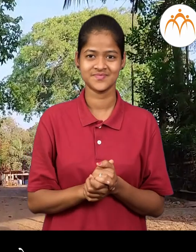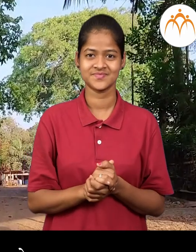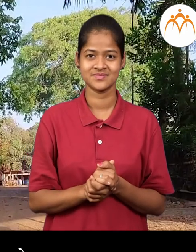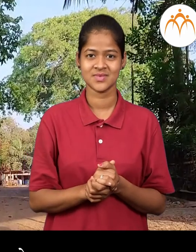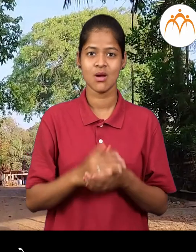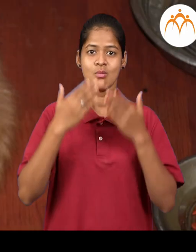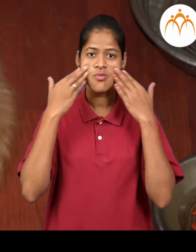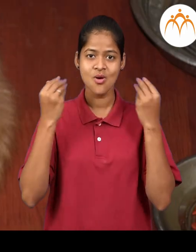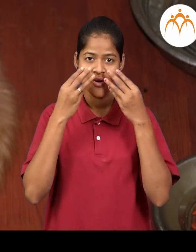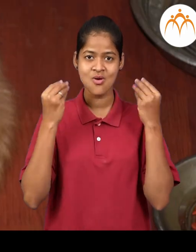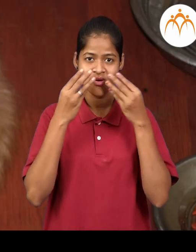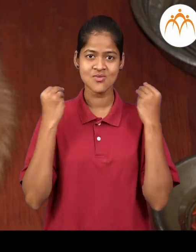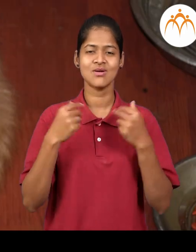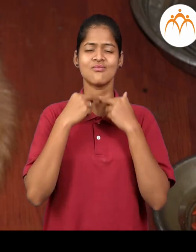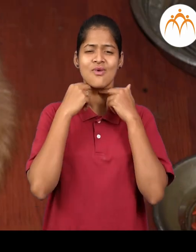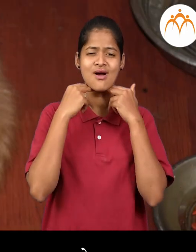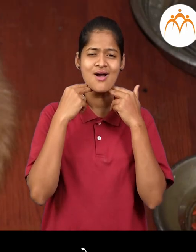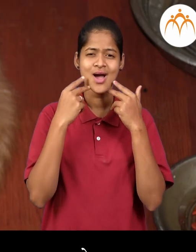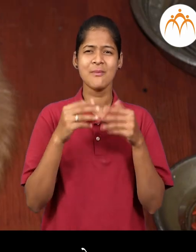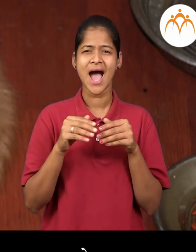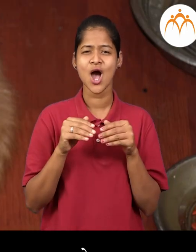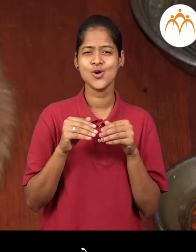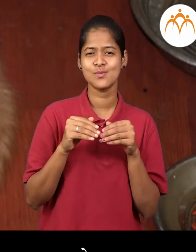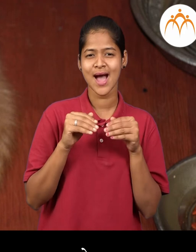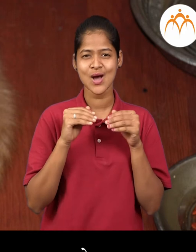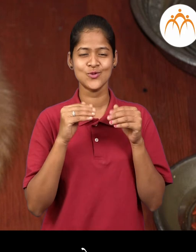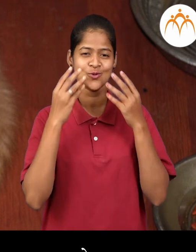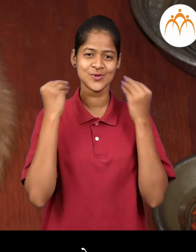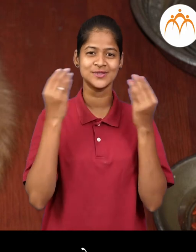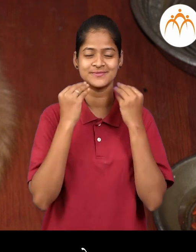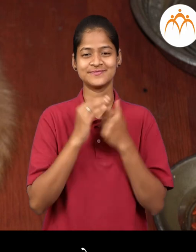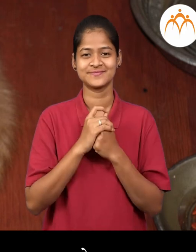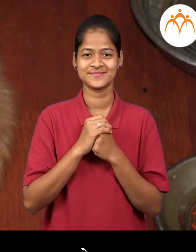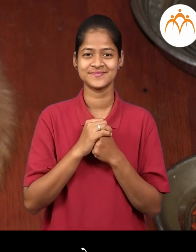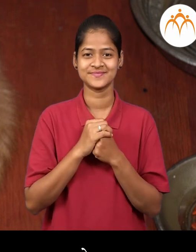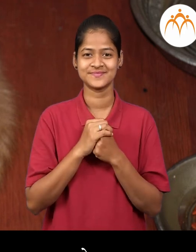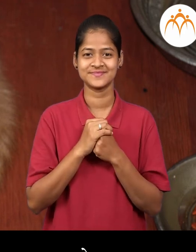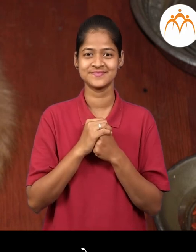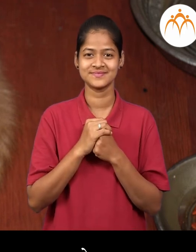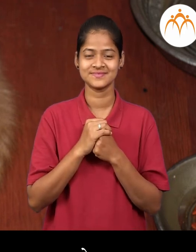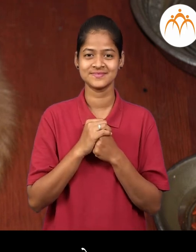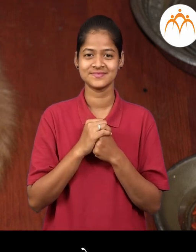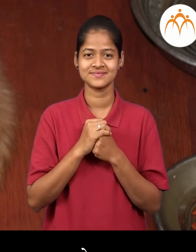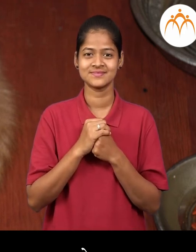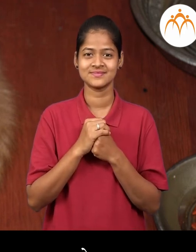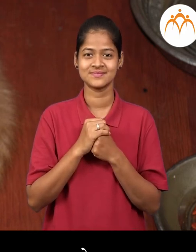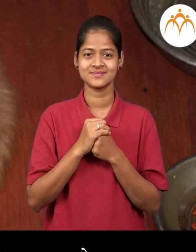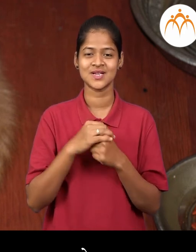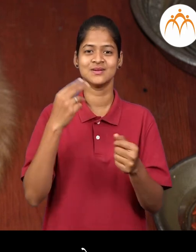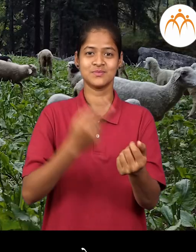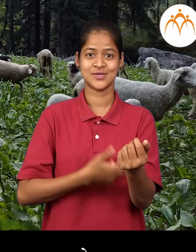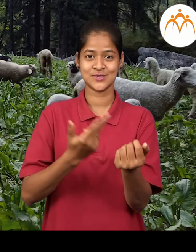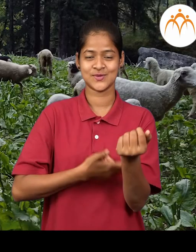मांजर मांजर म्याव म्याव असा आवाज काड़ते